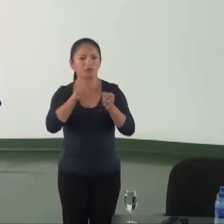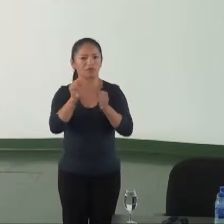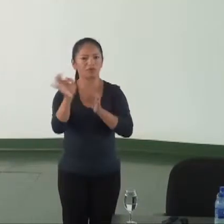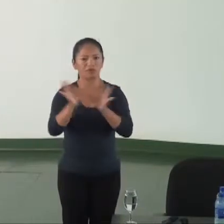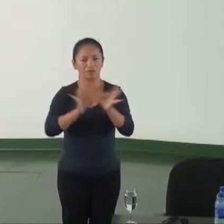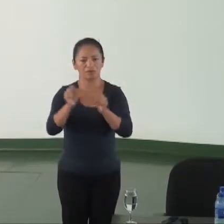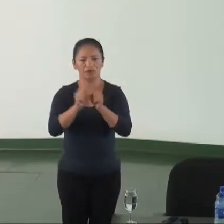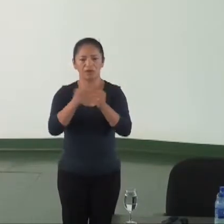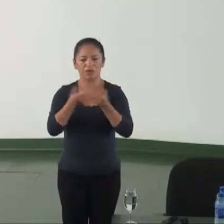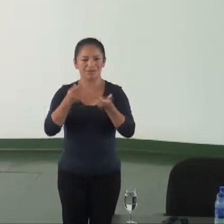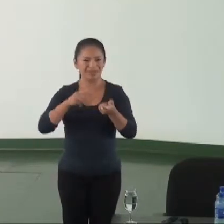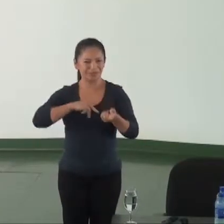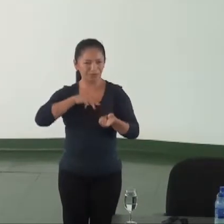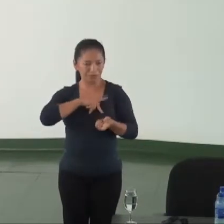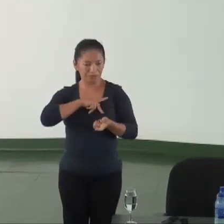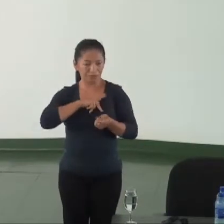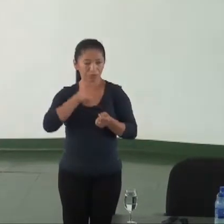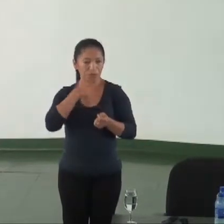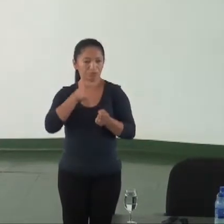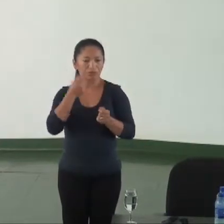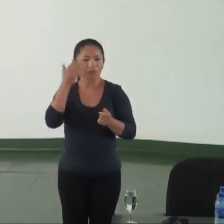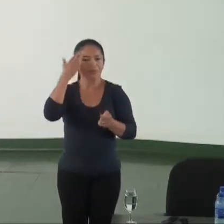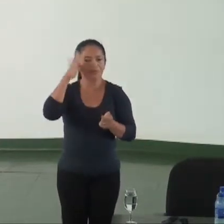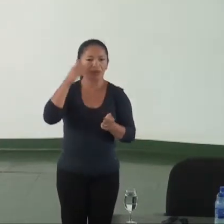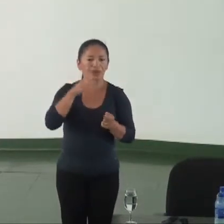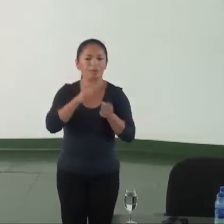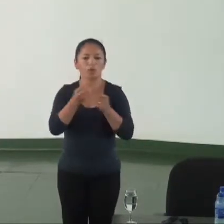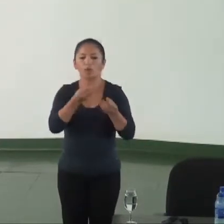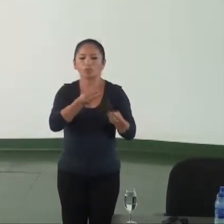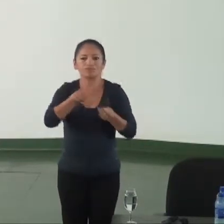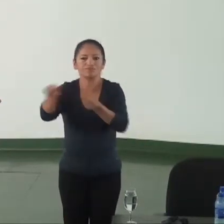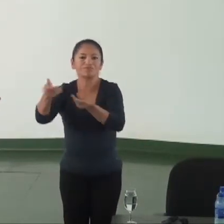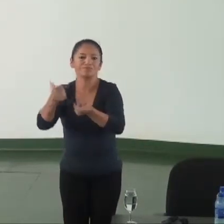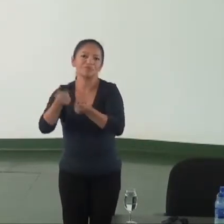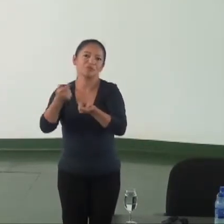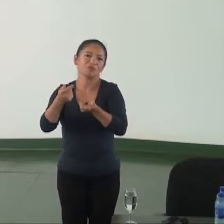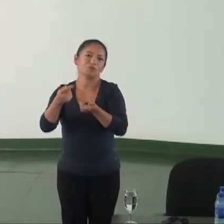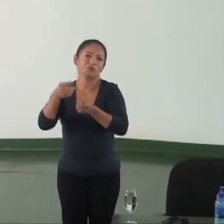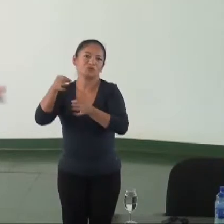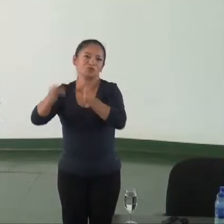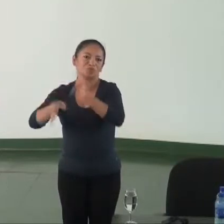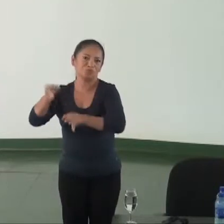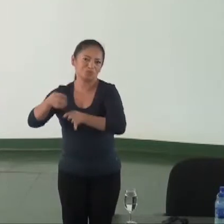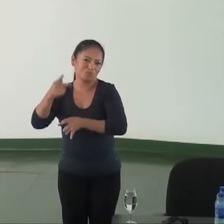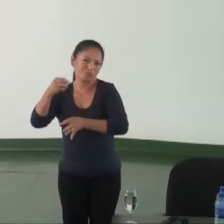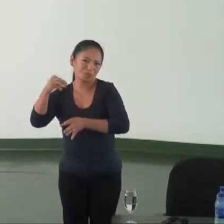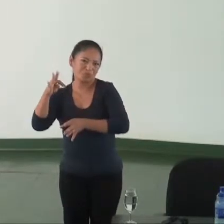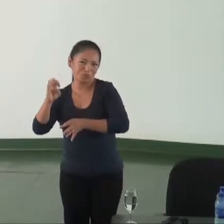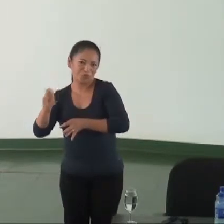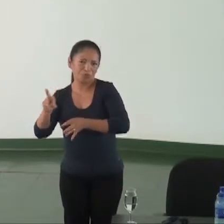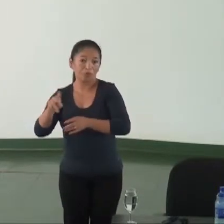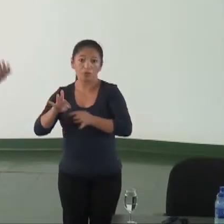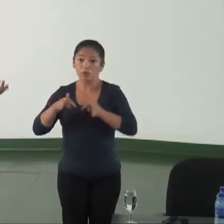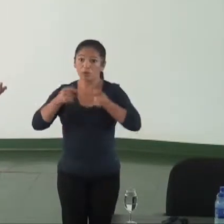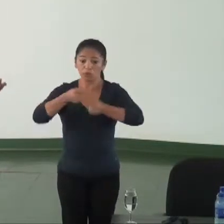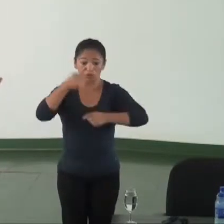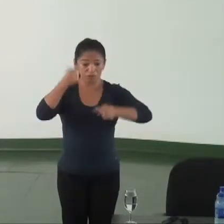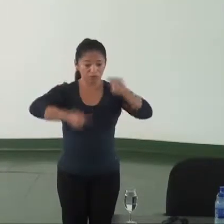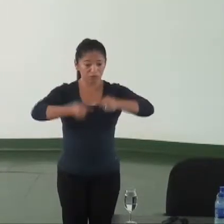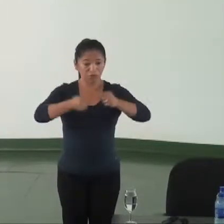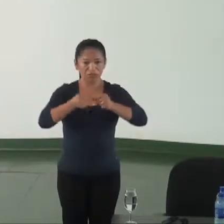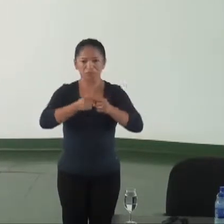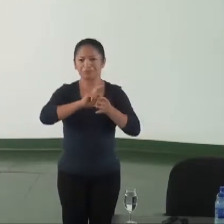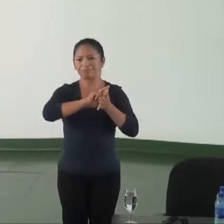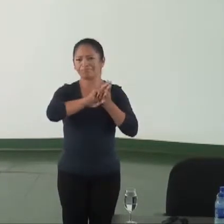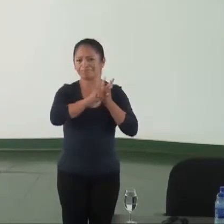Público chegam até os promotores nas comarcas. Ou seja, tudo isso que nós estamos aqui discutindo e as ações que a